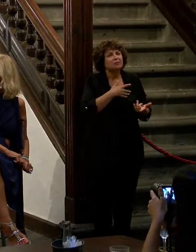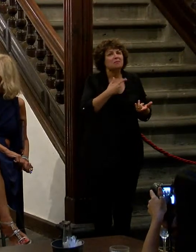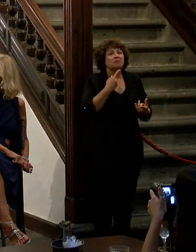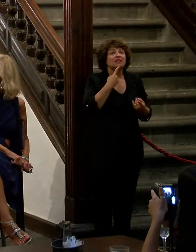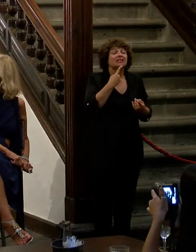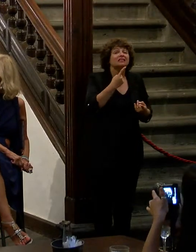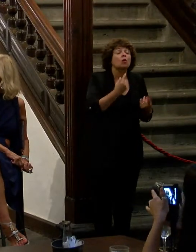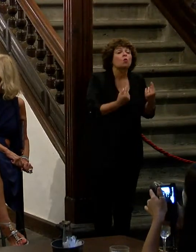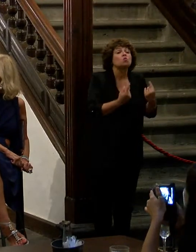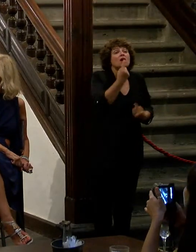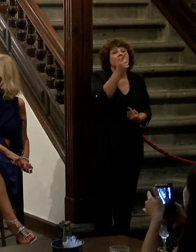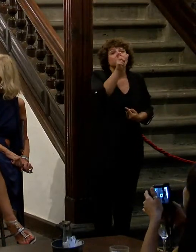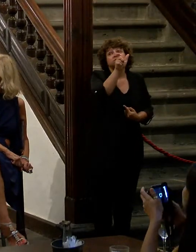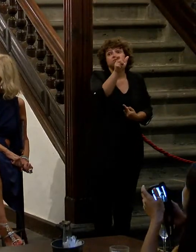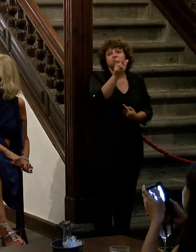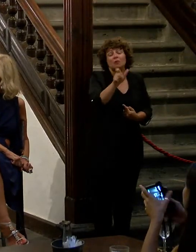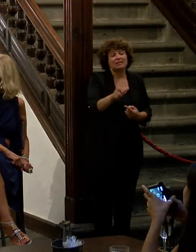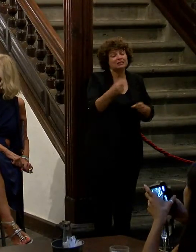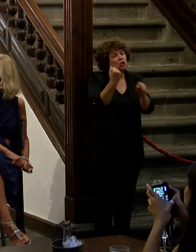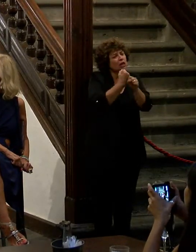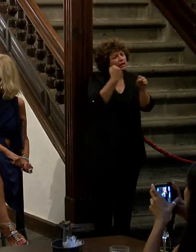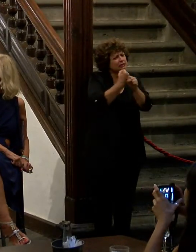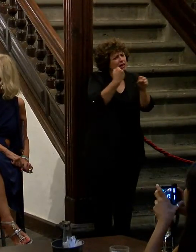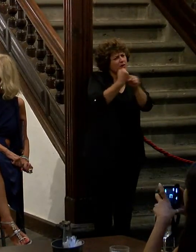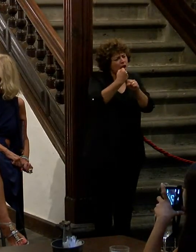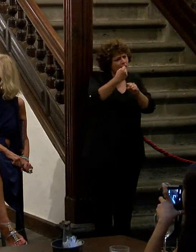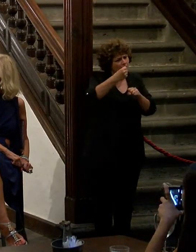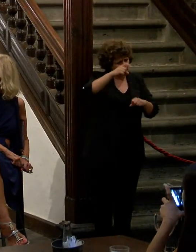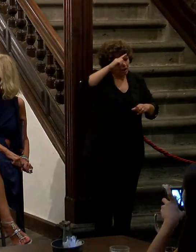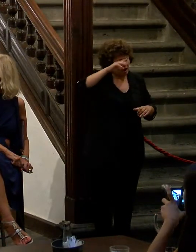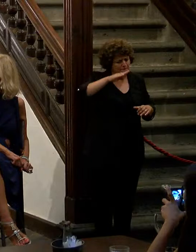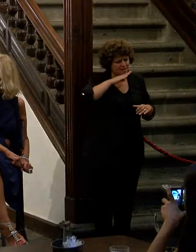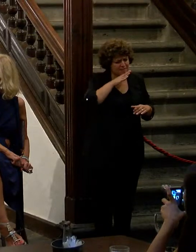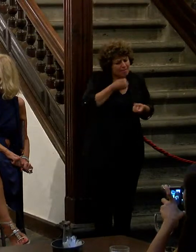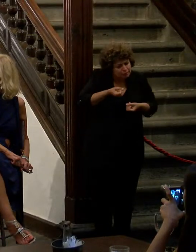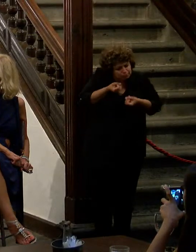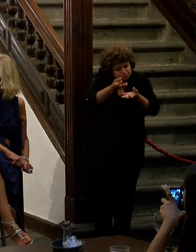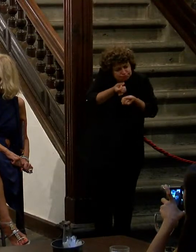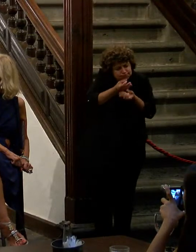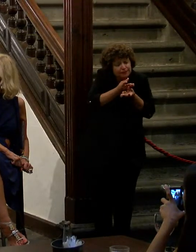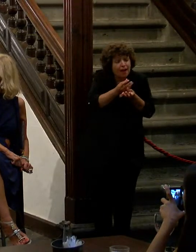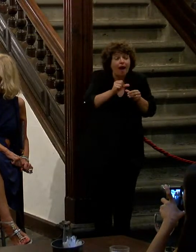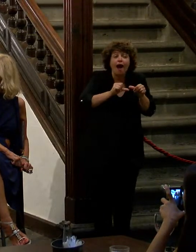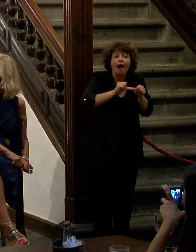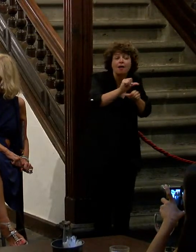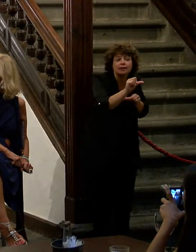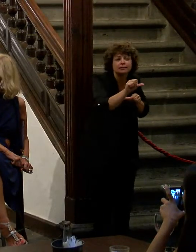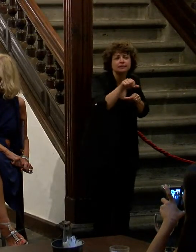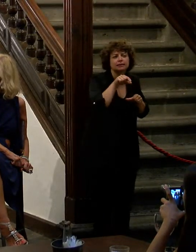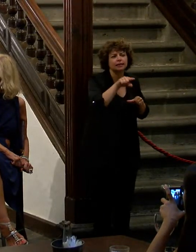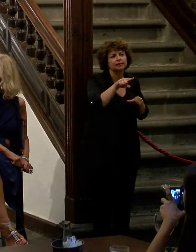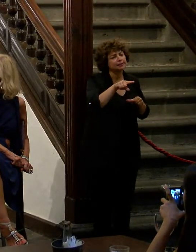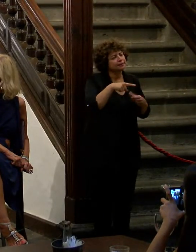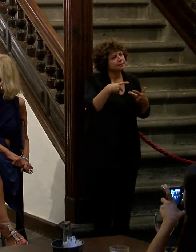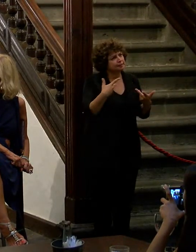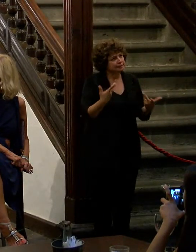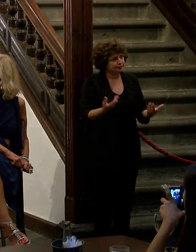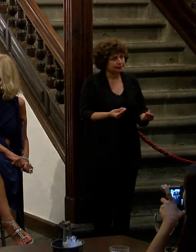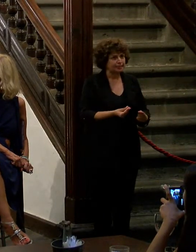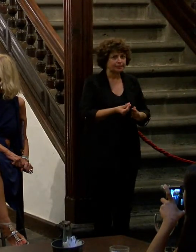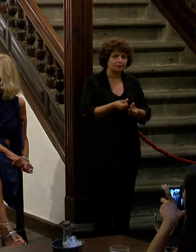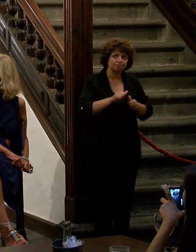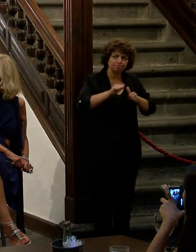alguien que bueno pues trabajaba para mi padre y se lo contó y a partir de ahí pues bueno pues esa salida del armario tuvo que ser muy